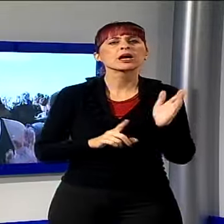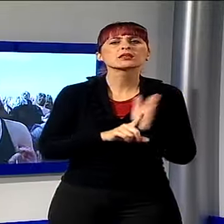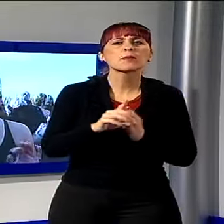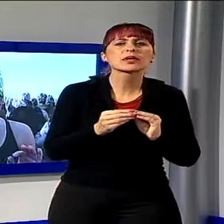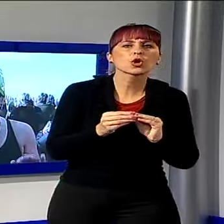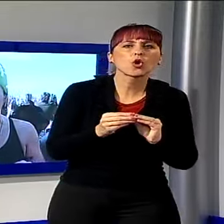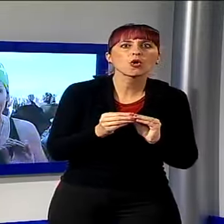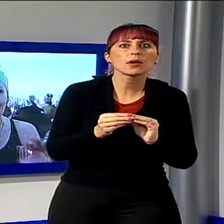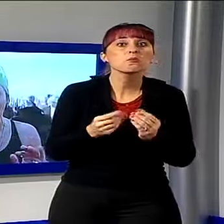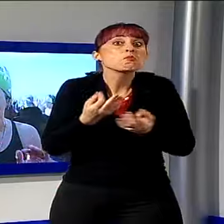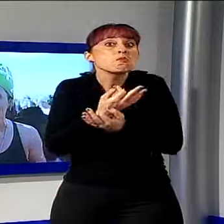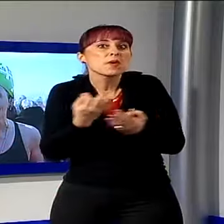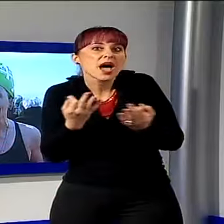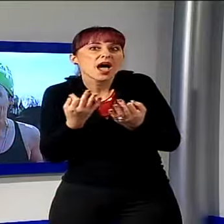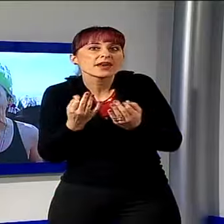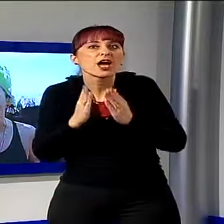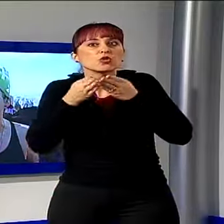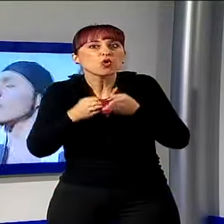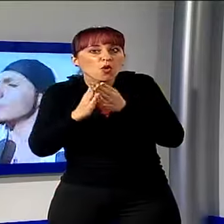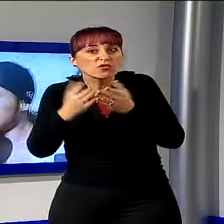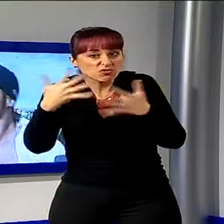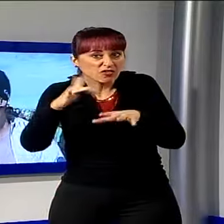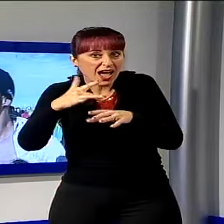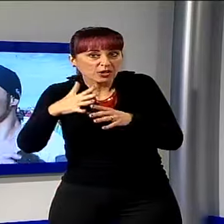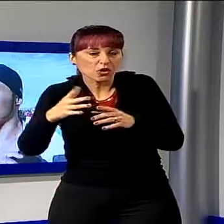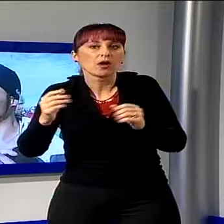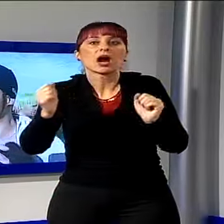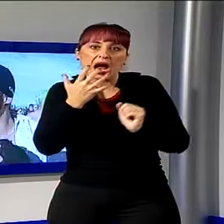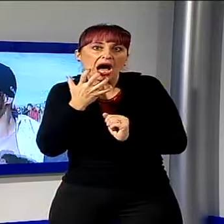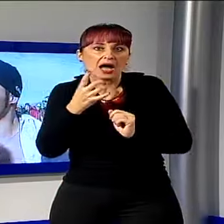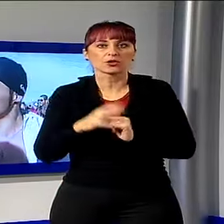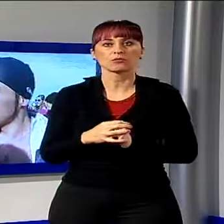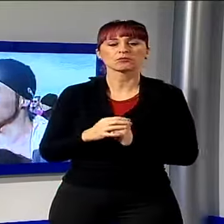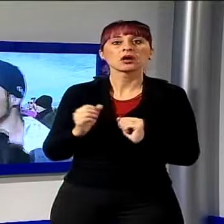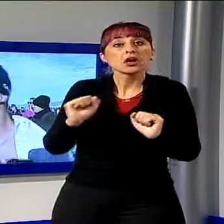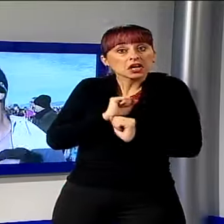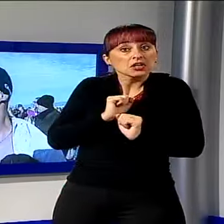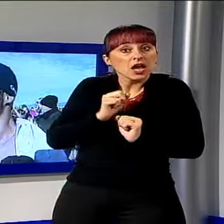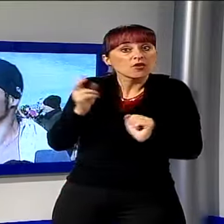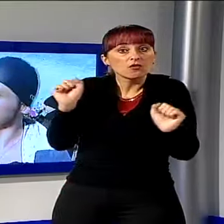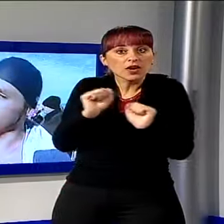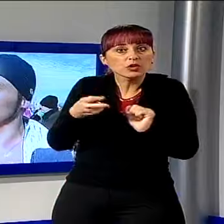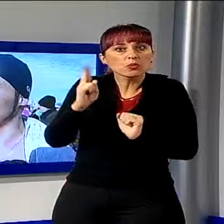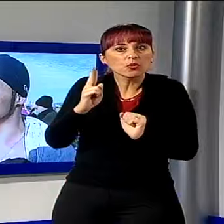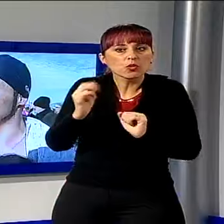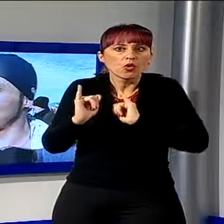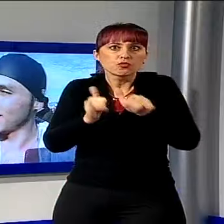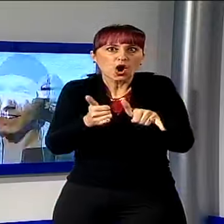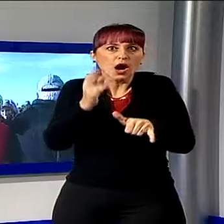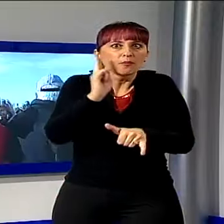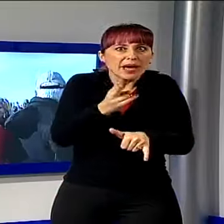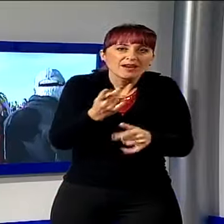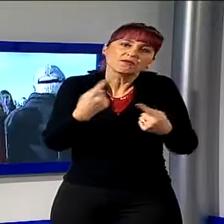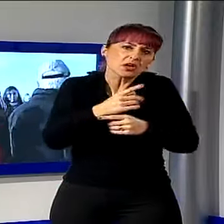tra tutti i tuffi che ho fatto, questo è stato quello più caldo. Pensavo fosse più freddo a dire la verità e pensavo fosse anche peggio uscire, ma invece non è così.